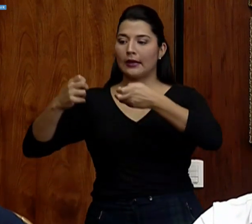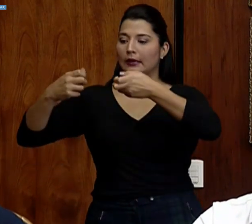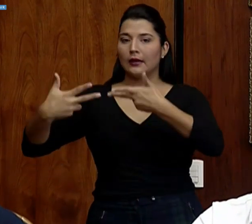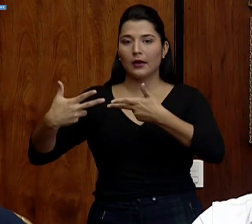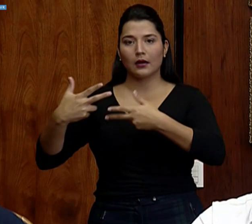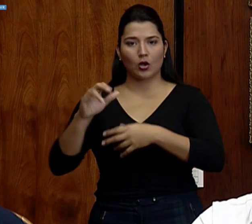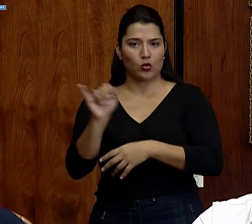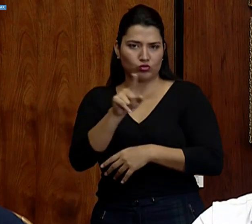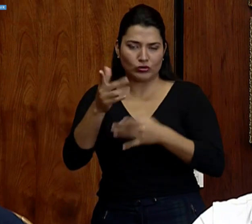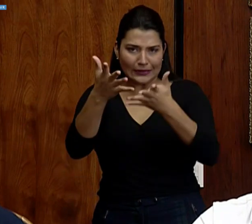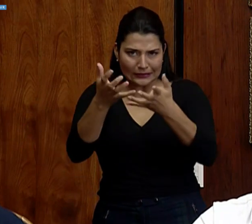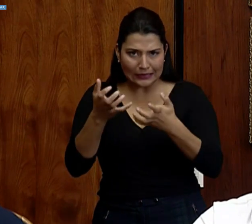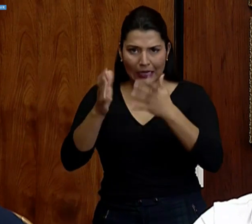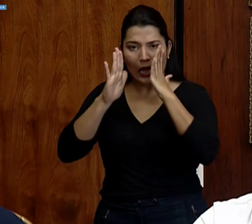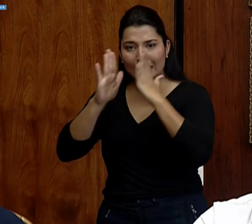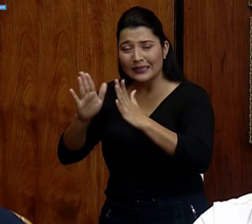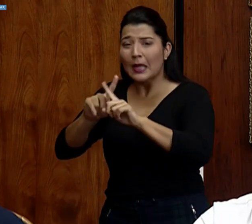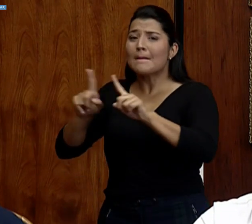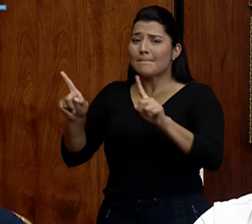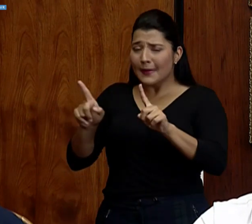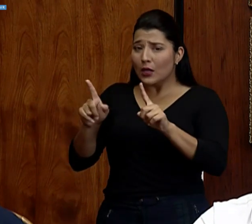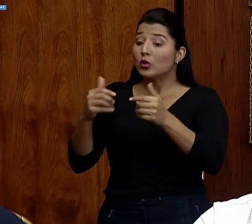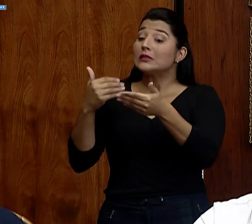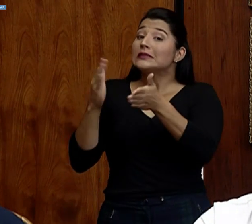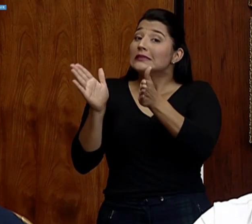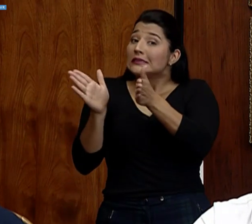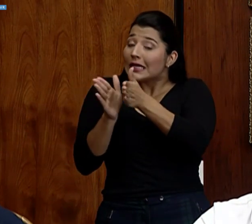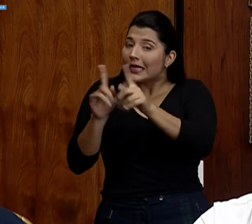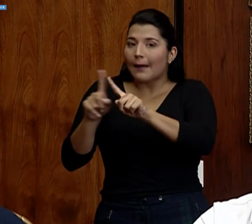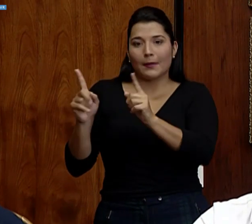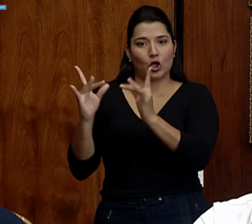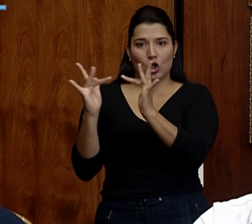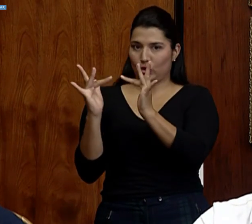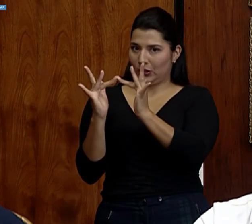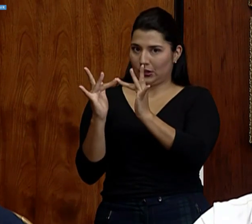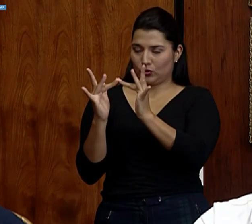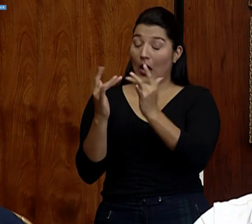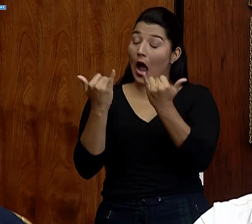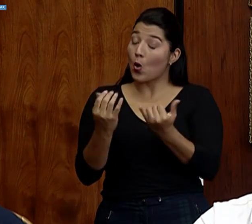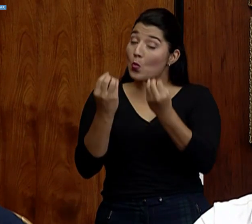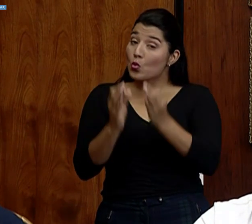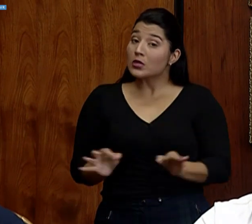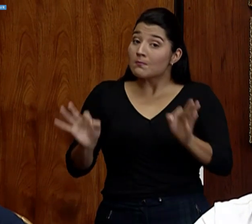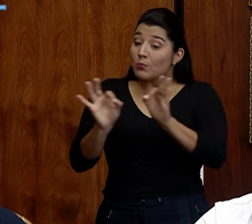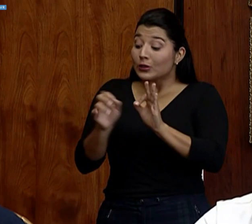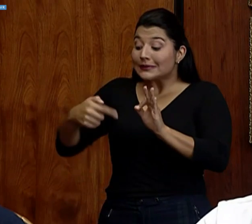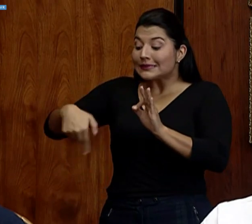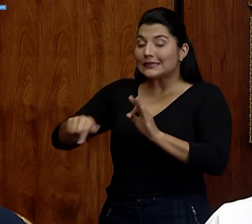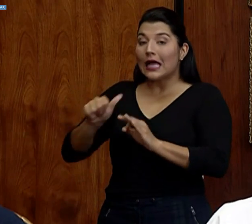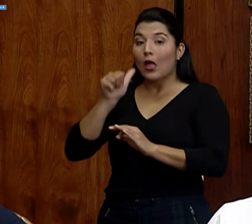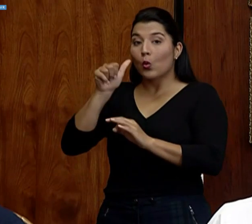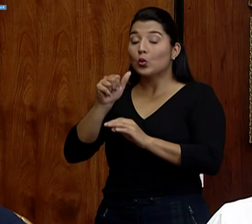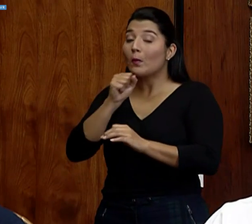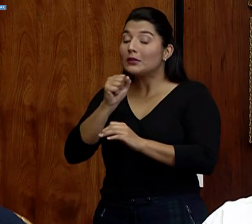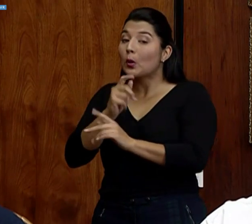quieran, pero mantengámonos cerca de ellos, pero también lejos. En este momento es muy importante protegerlos a ellos.